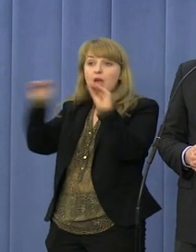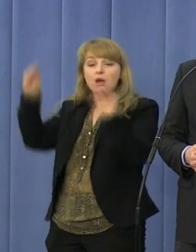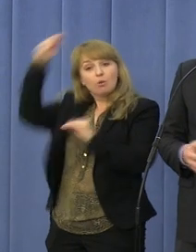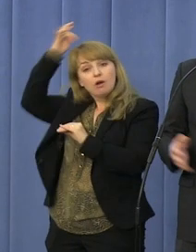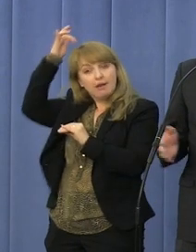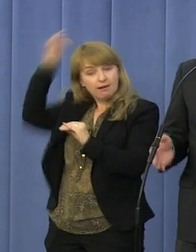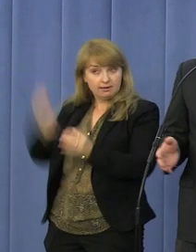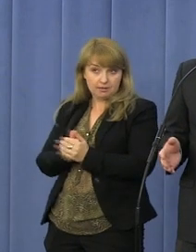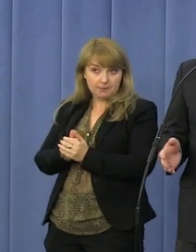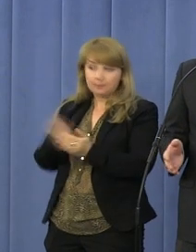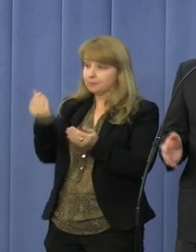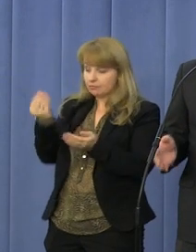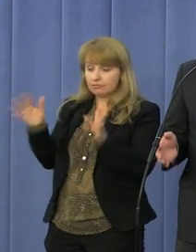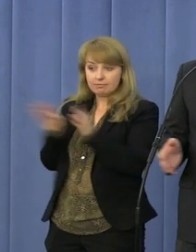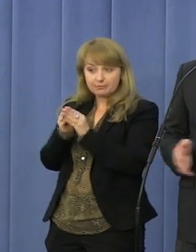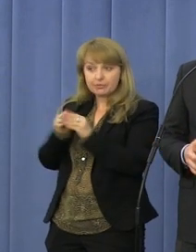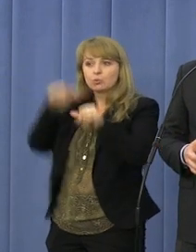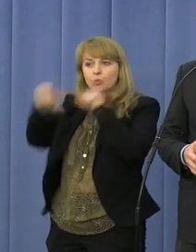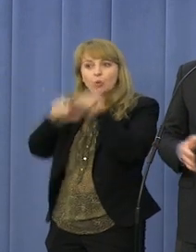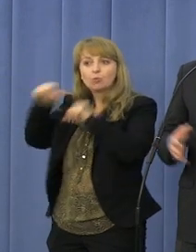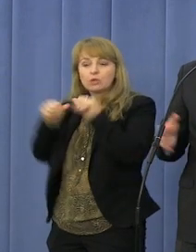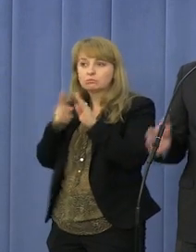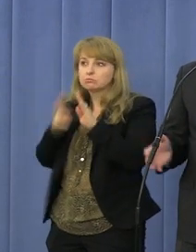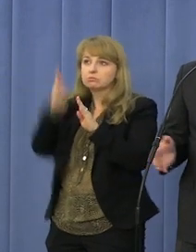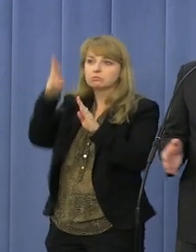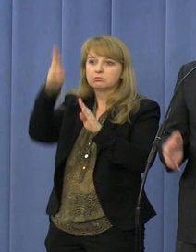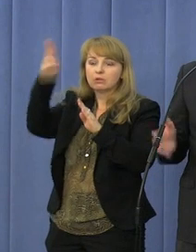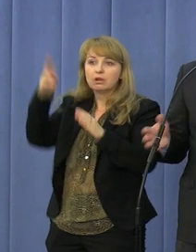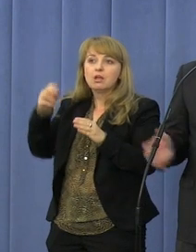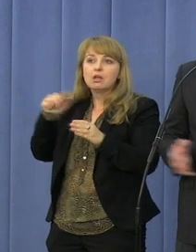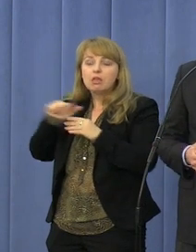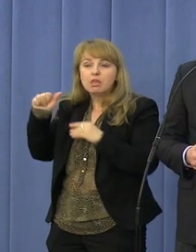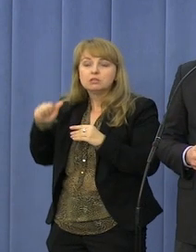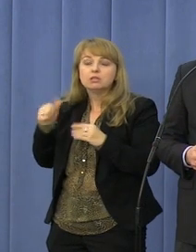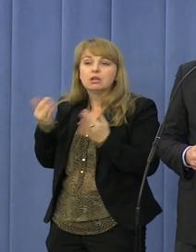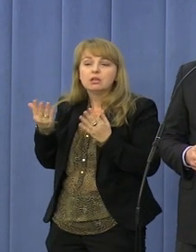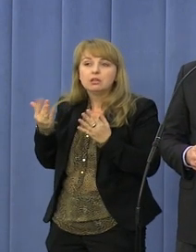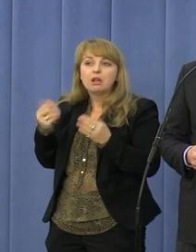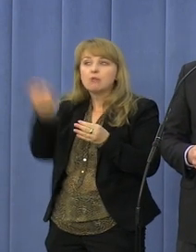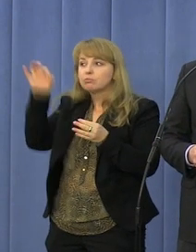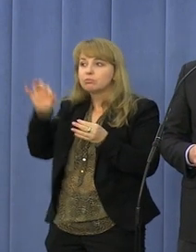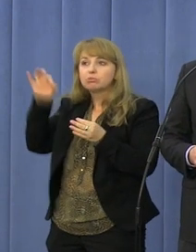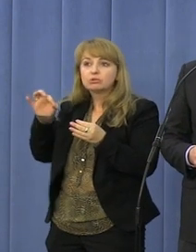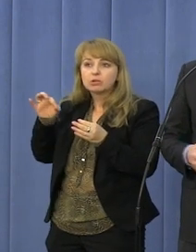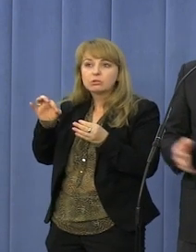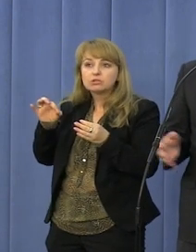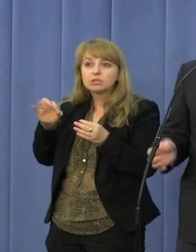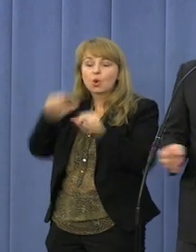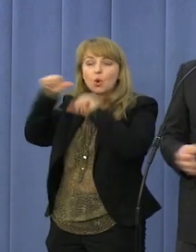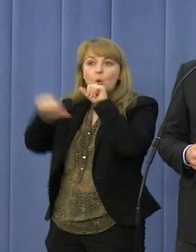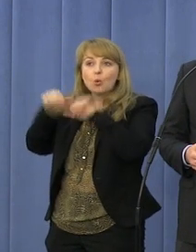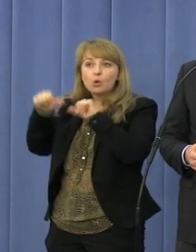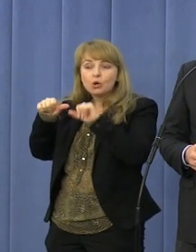w szkołach. Kwota ta z roku na rok rośnie o kilkanaście bądź nawet kilkadziesiąt procent rocznie w